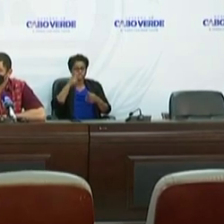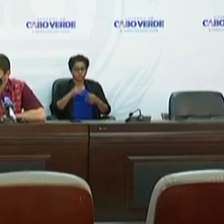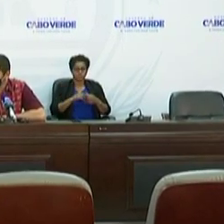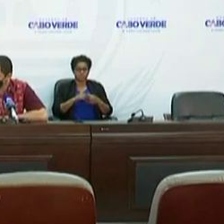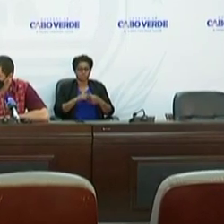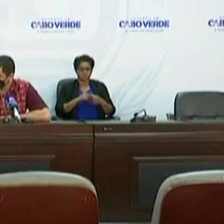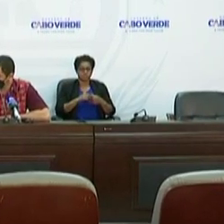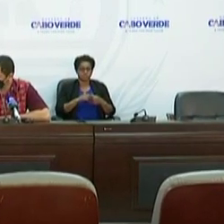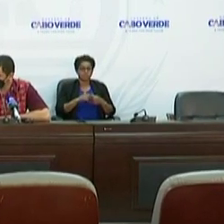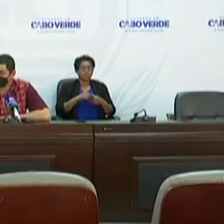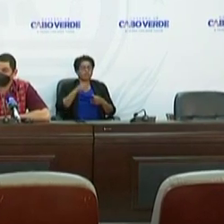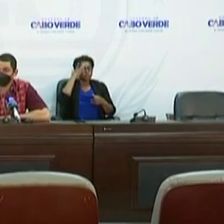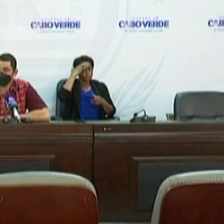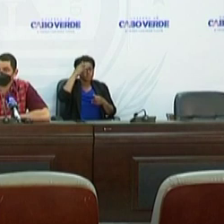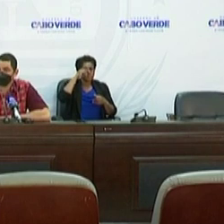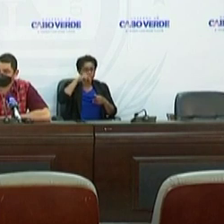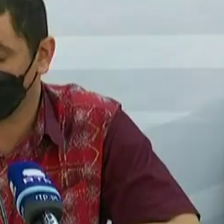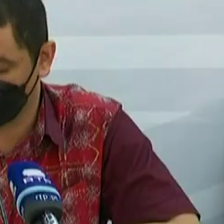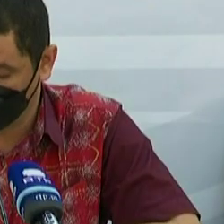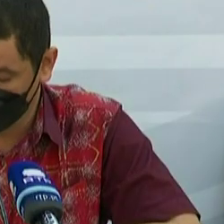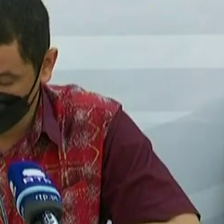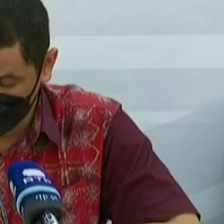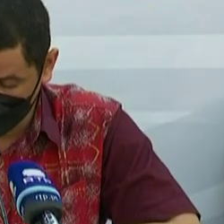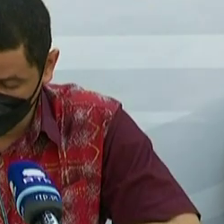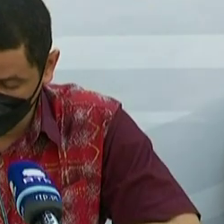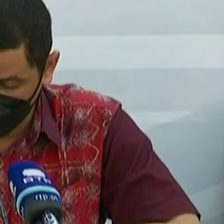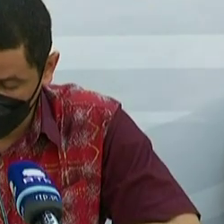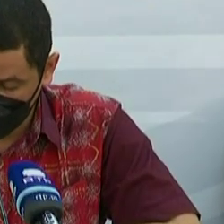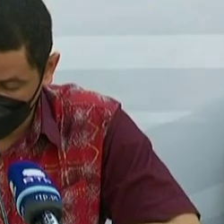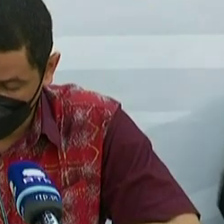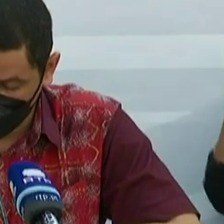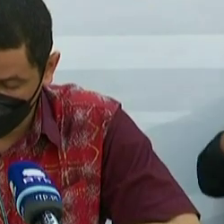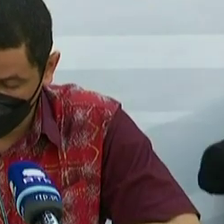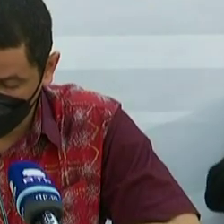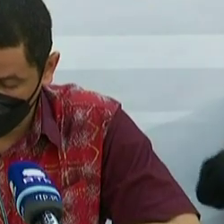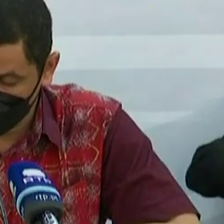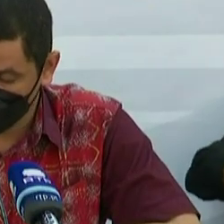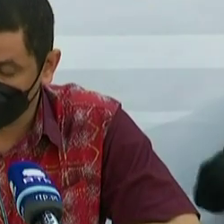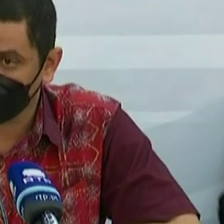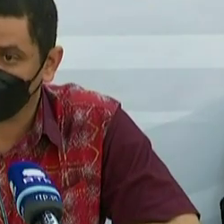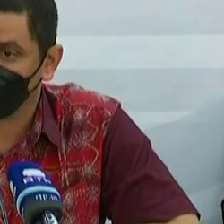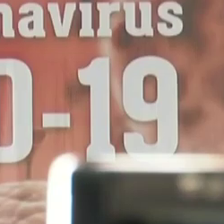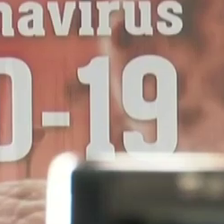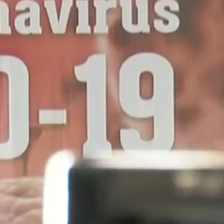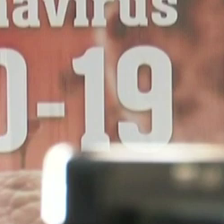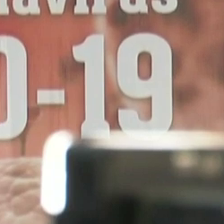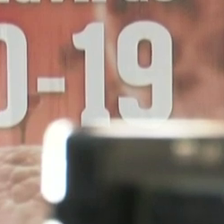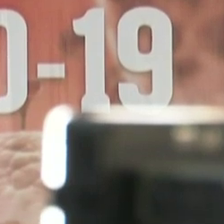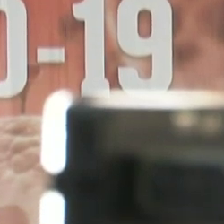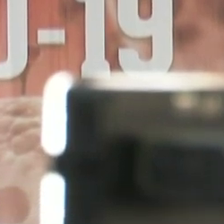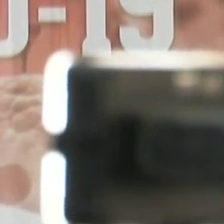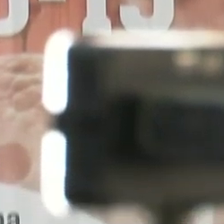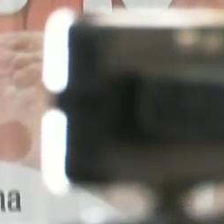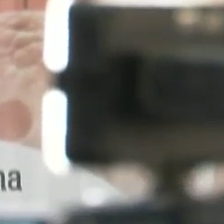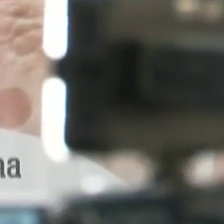para se obter vacinas, garante Jorge Barreto, que aponta a provável chegada de uma oferta da cooperação portuguesa ainda